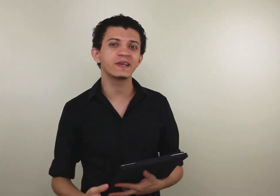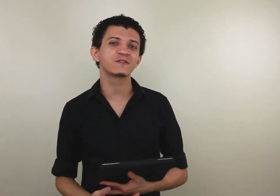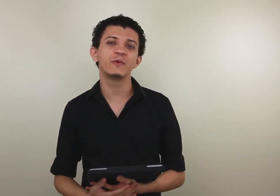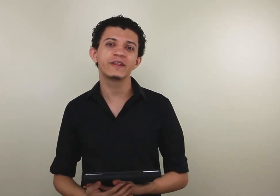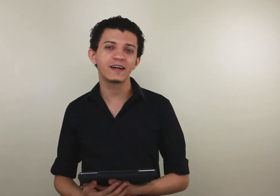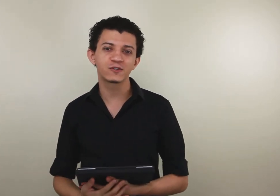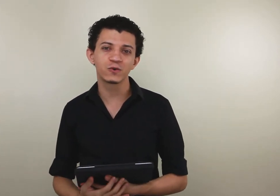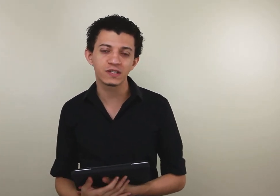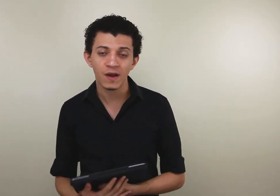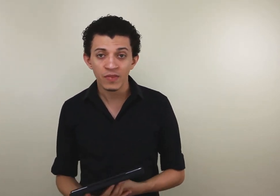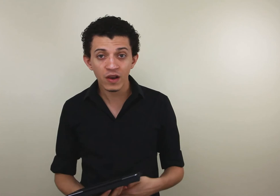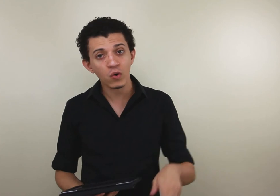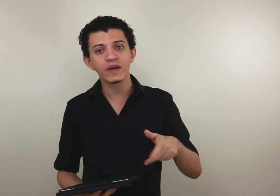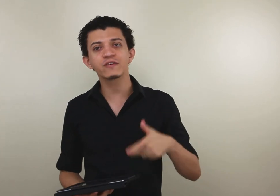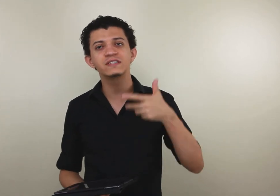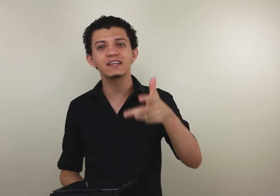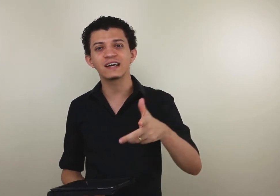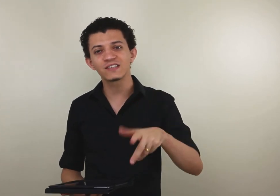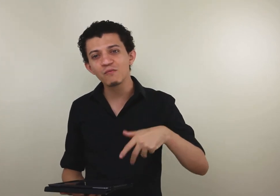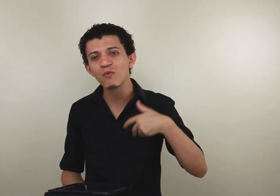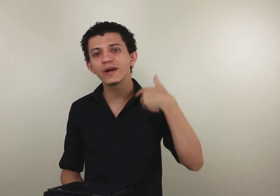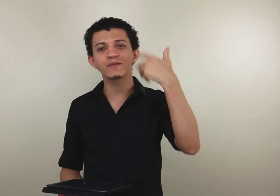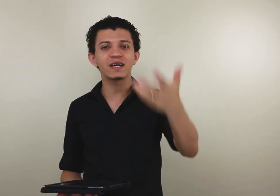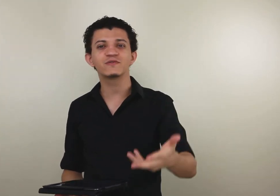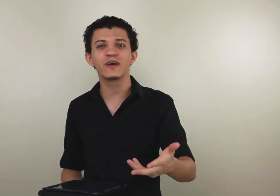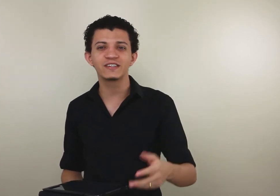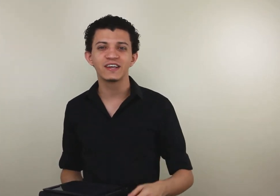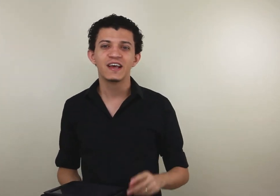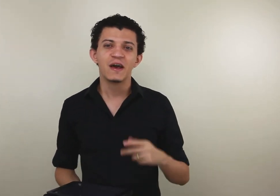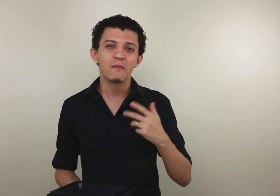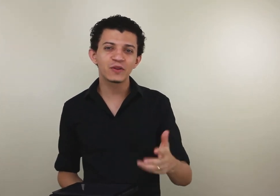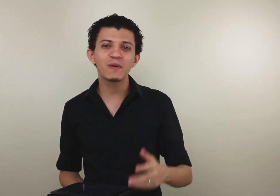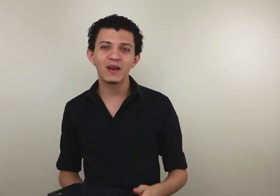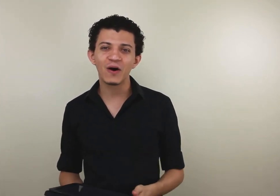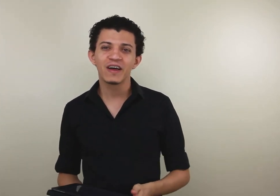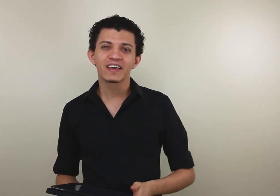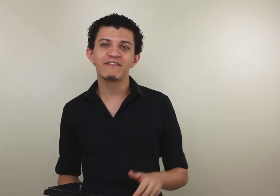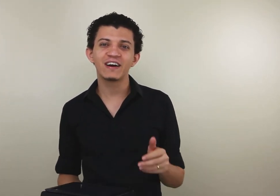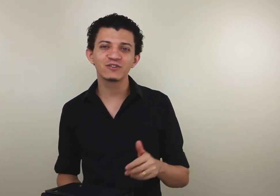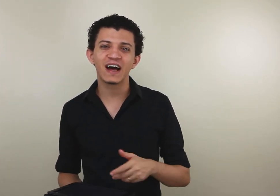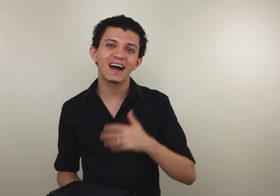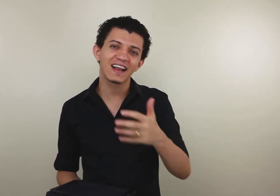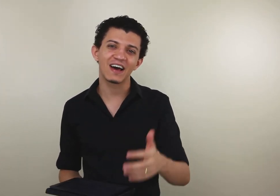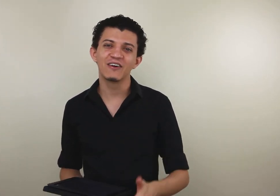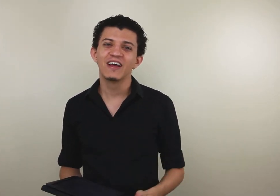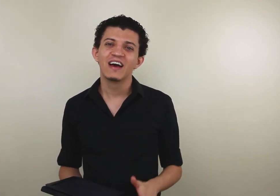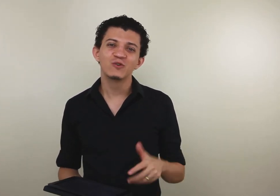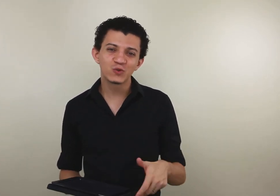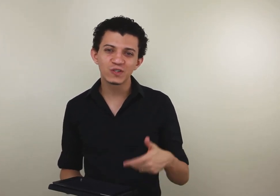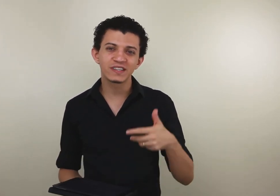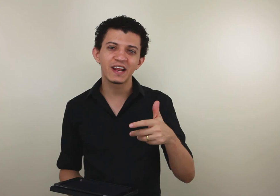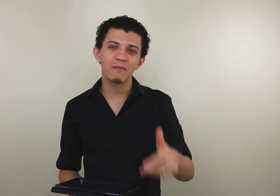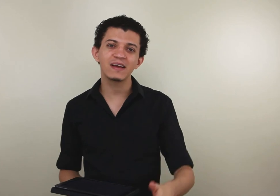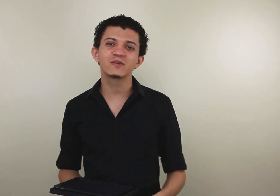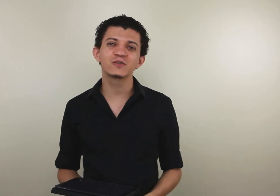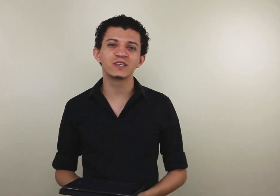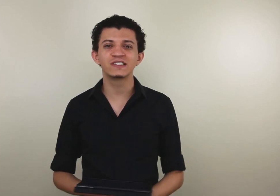das comunidades surdas e com um nível de sinalização muito mais fluente, muito melhor, que vai ajudar, claro, os surdos a terem mais condições de